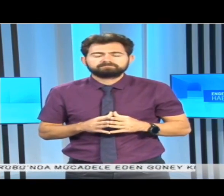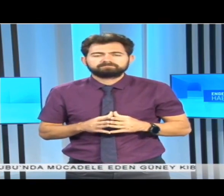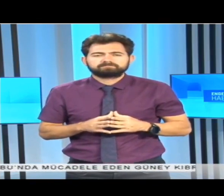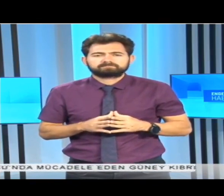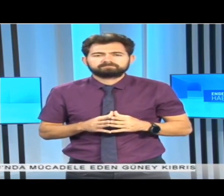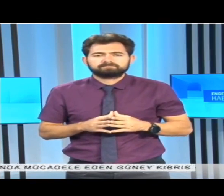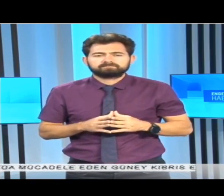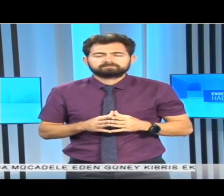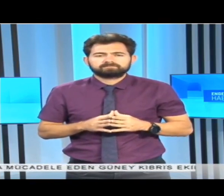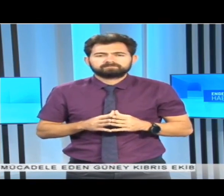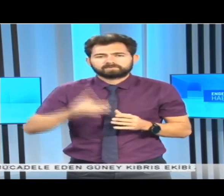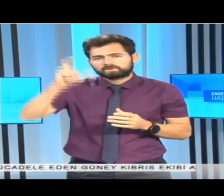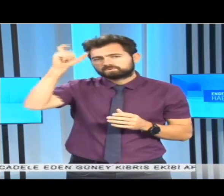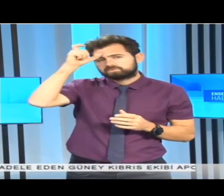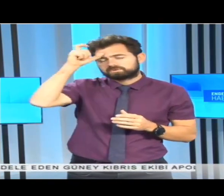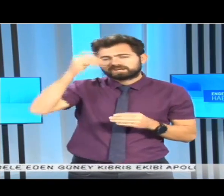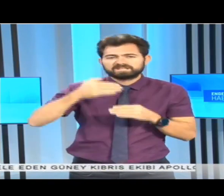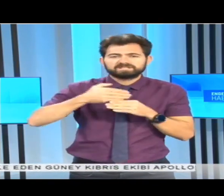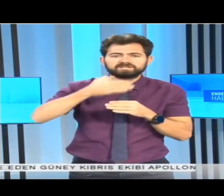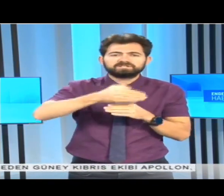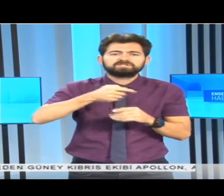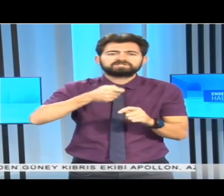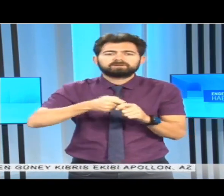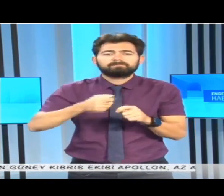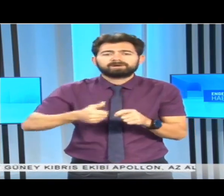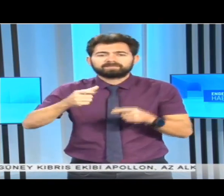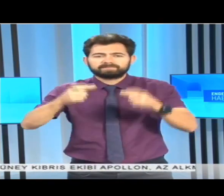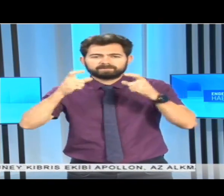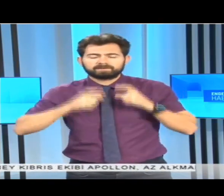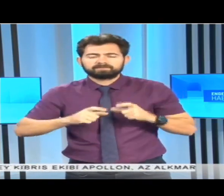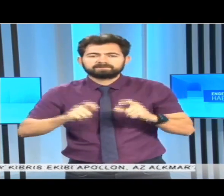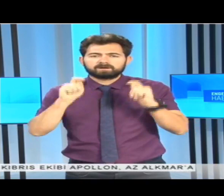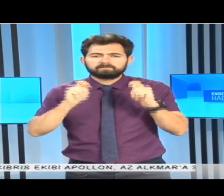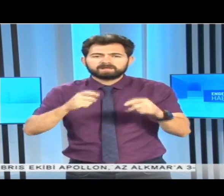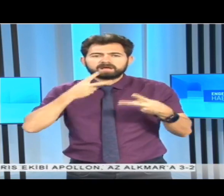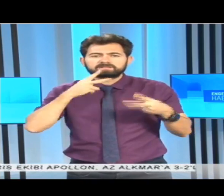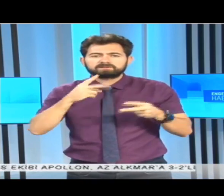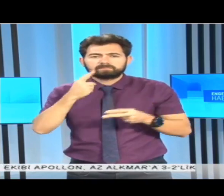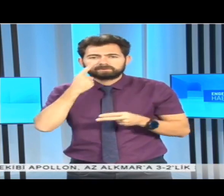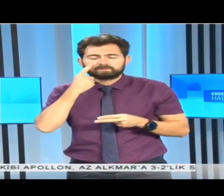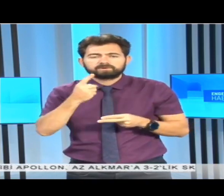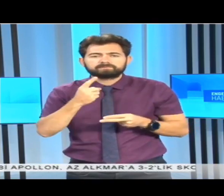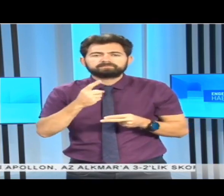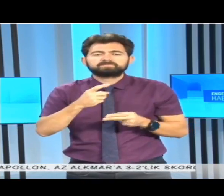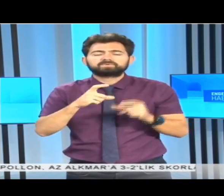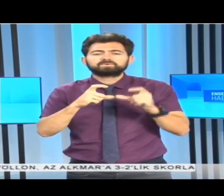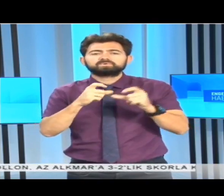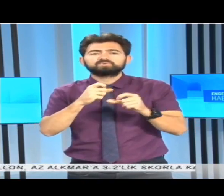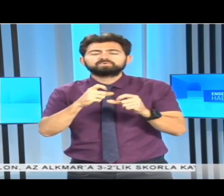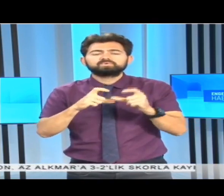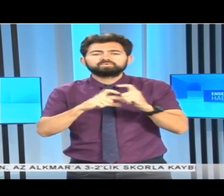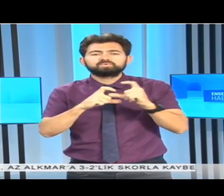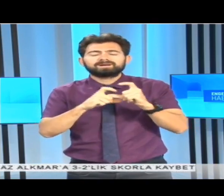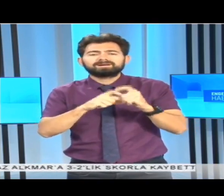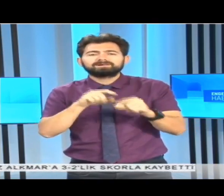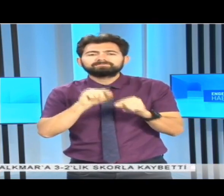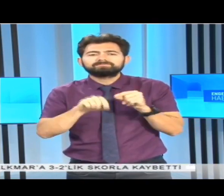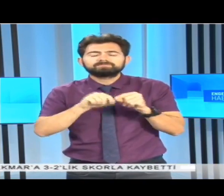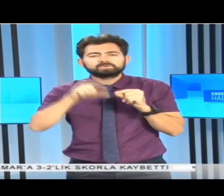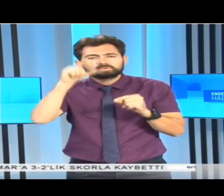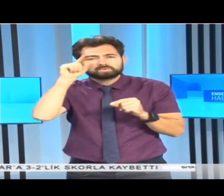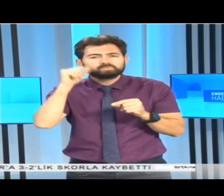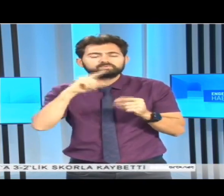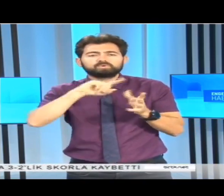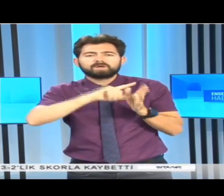Türkiye Dışişleri Bakanlığı'ndan yapılan açıklamada, Güney Kıbrıs Rum yönetimine yönelik